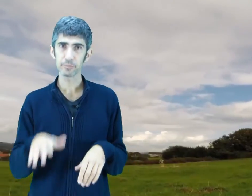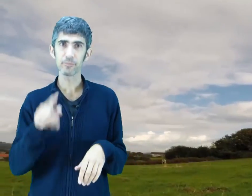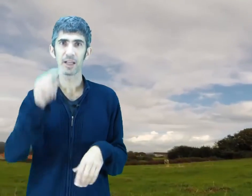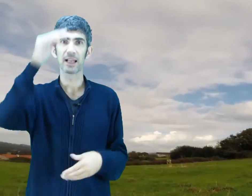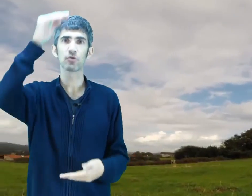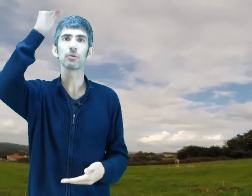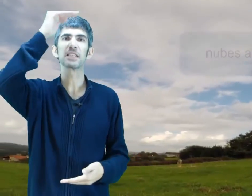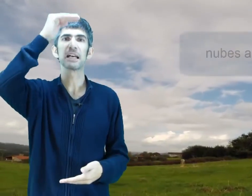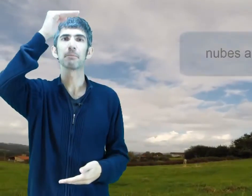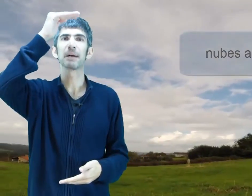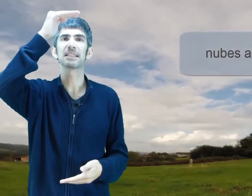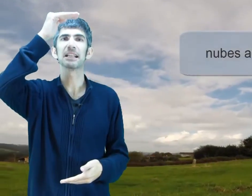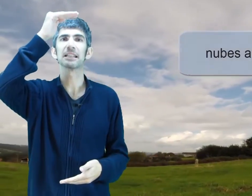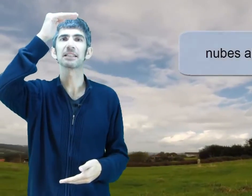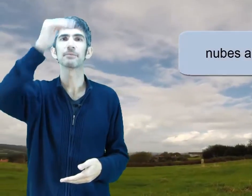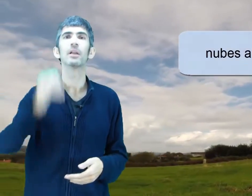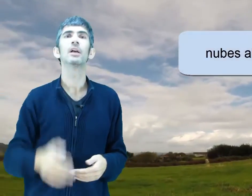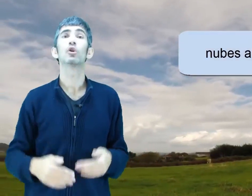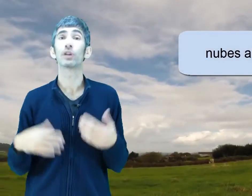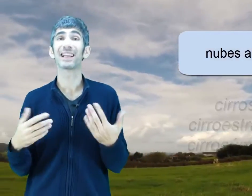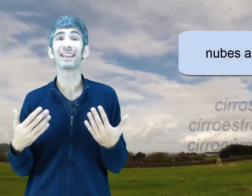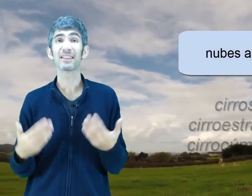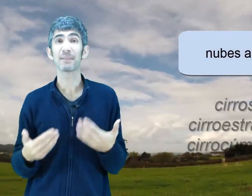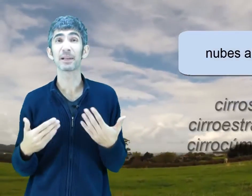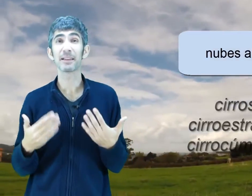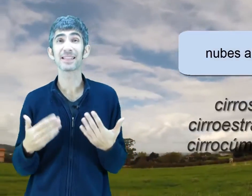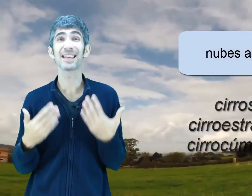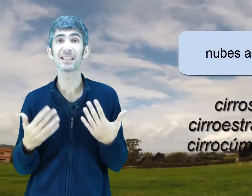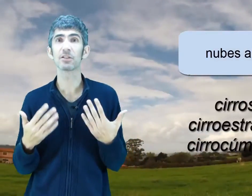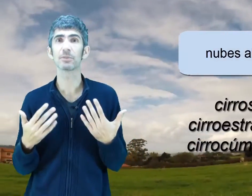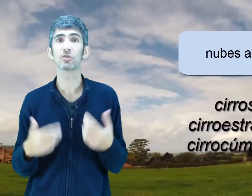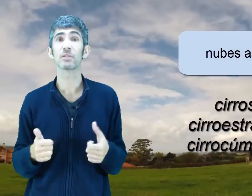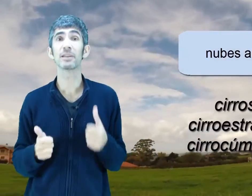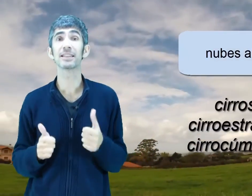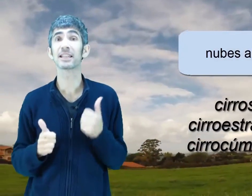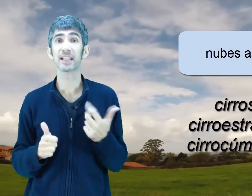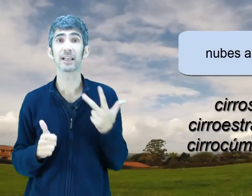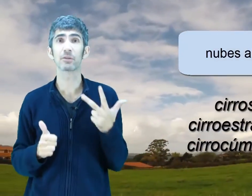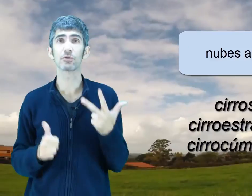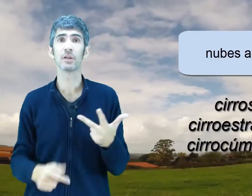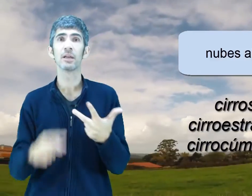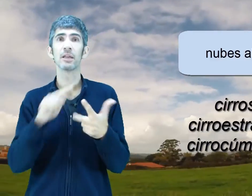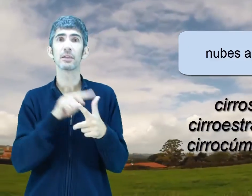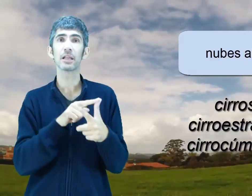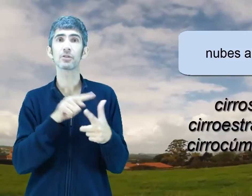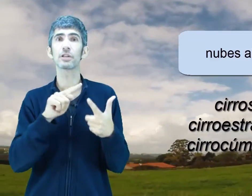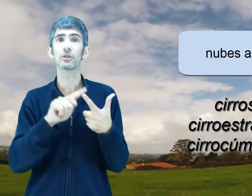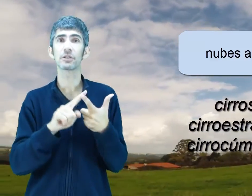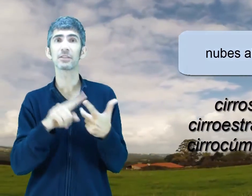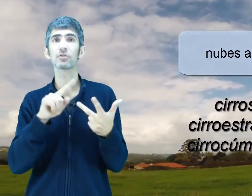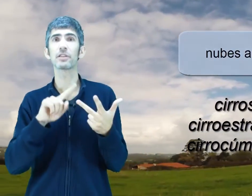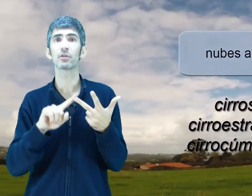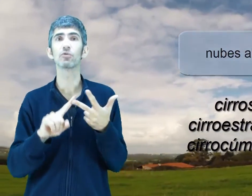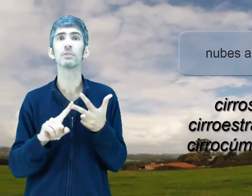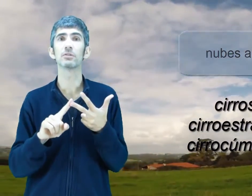Las nubes más altas, originadas a partir de 6 kilómetros y vienen 3 géneros, cirros, cirrostratos y cirrocúmilo.